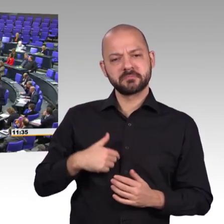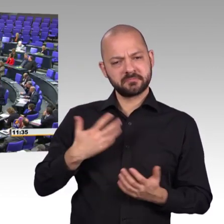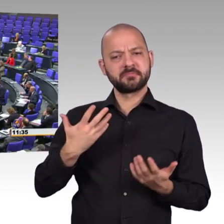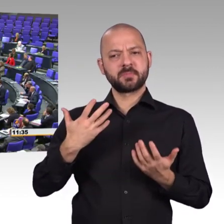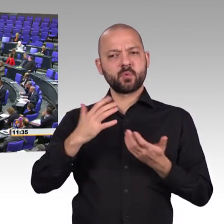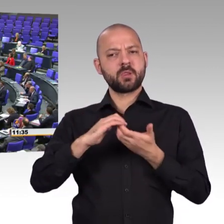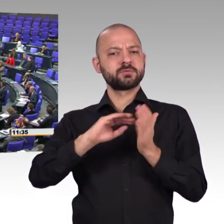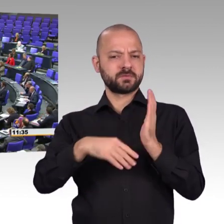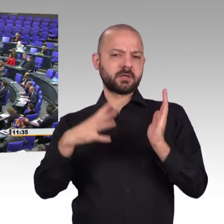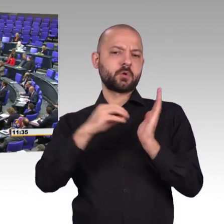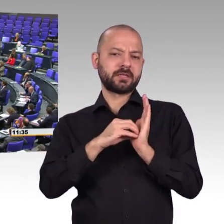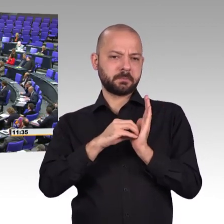Vielen Dank, Sebastian Hartmann.